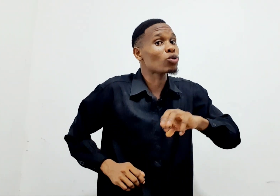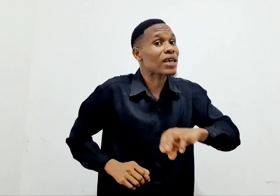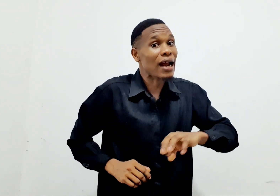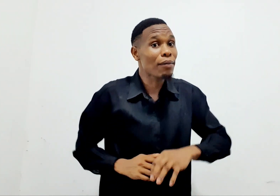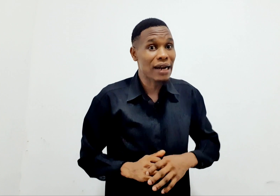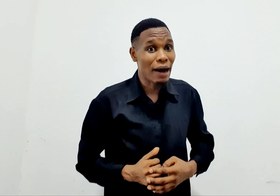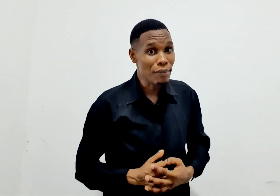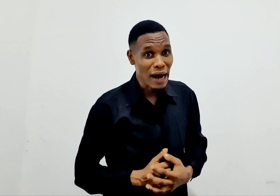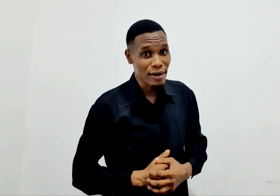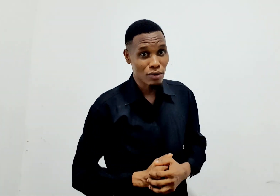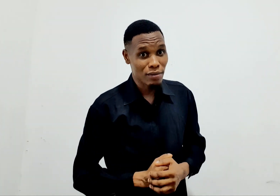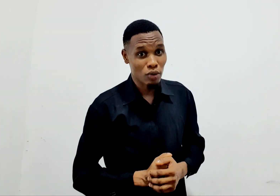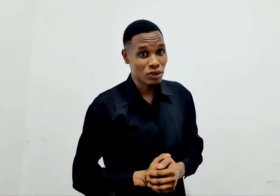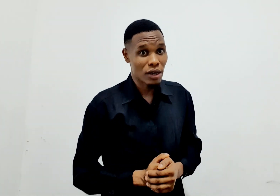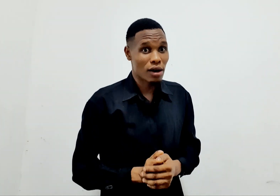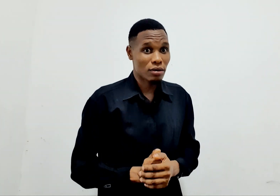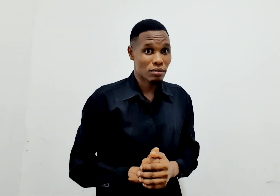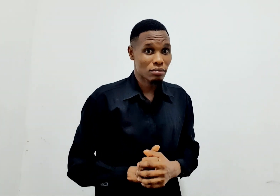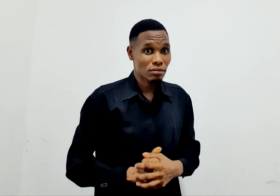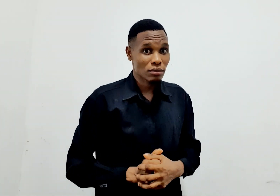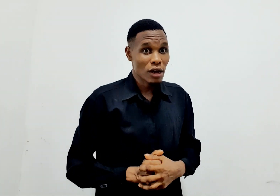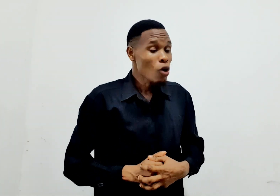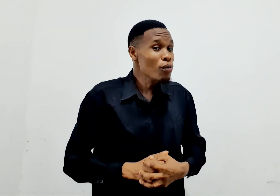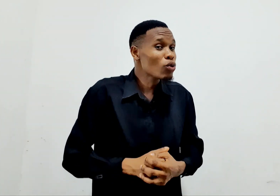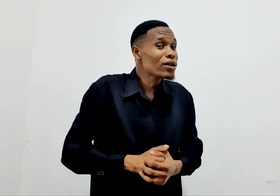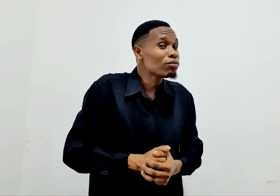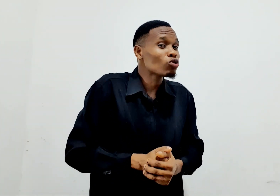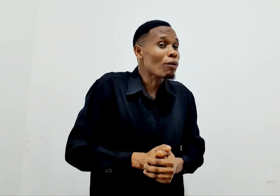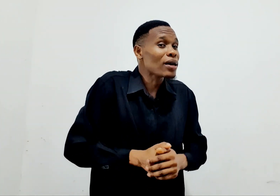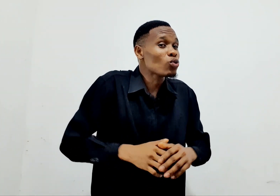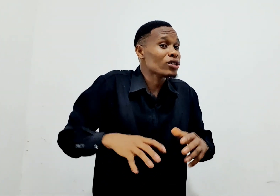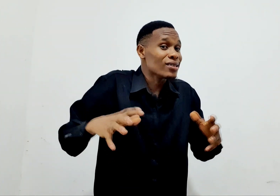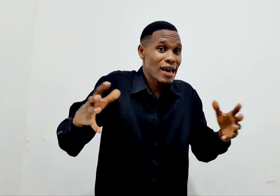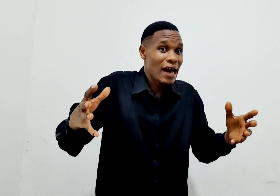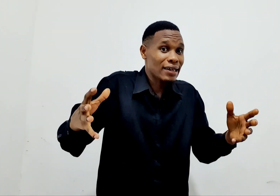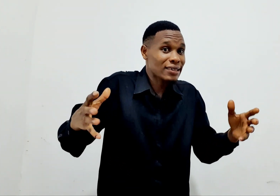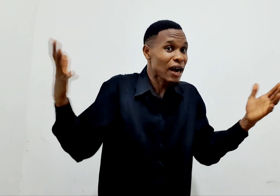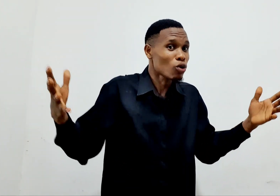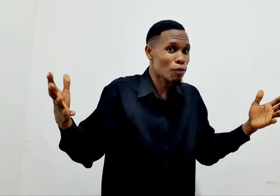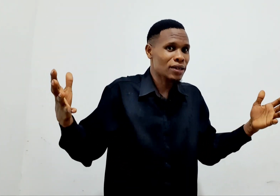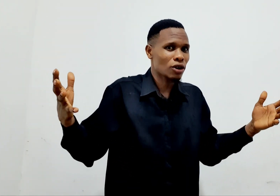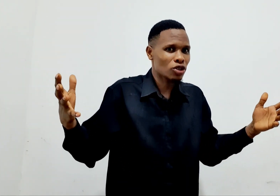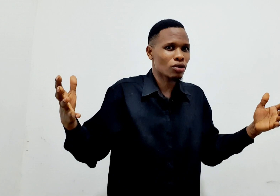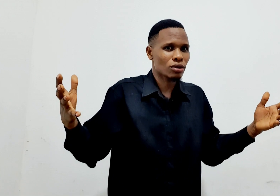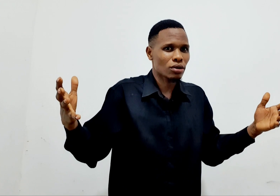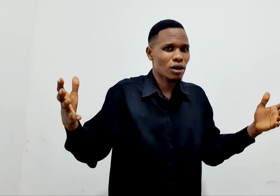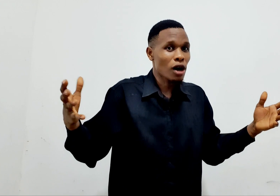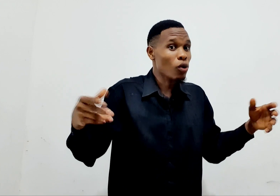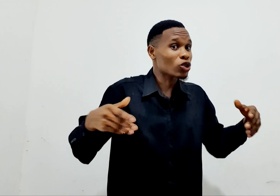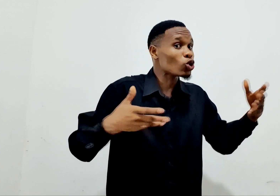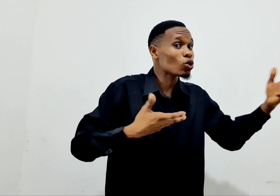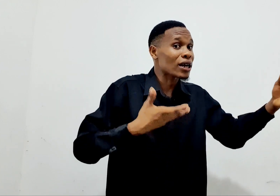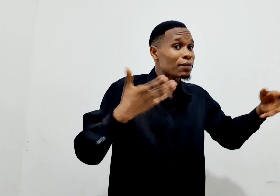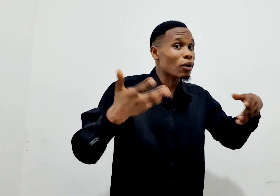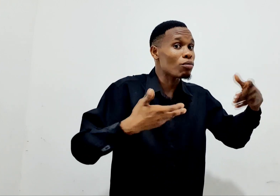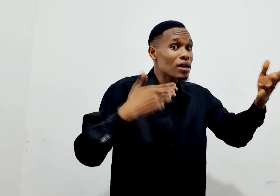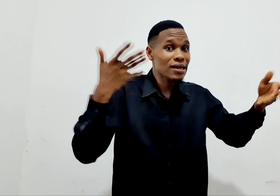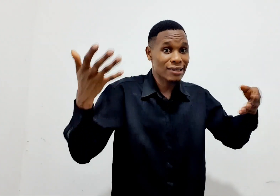usalama na amani kwenye mausiana. Umekuwa ni mtu ambaye hujijari. Tangu upate watoto. Watoto wana kipa umbele